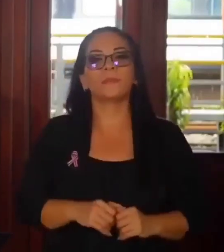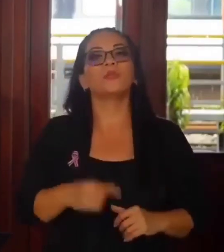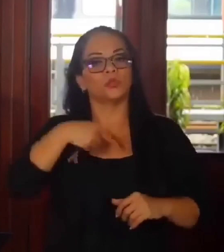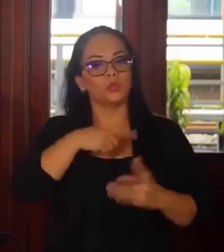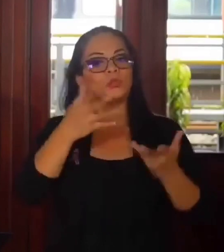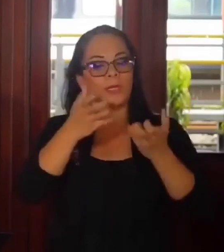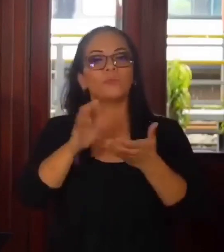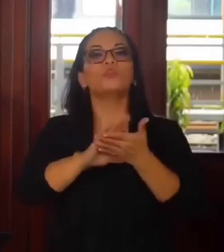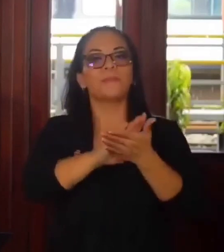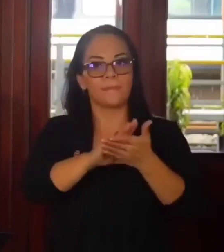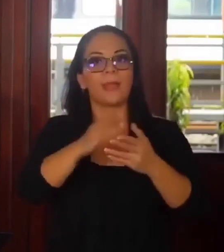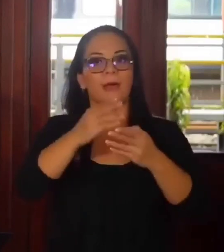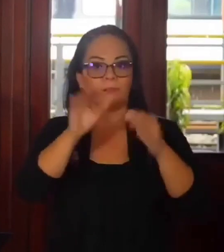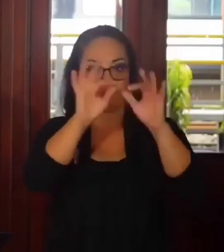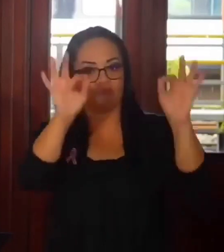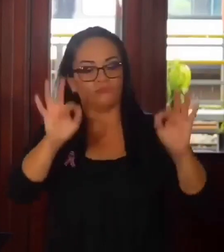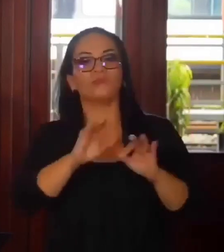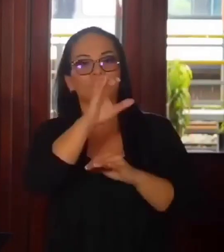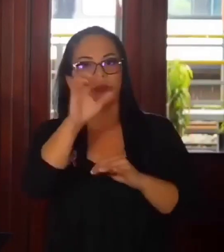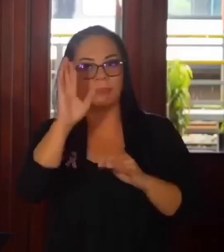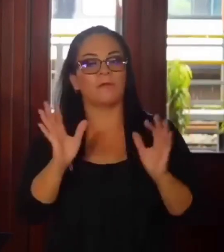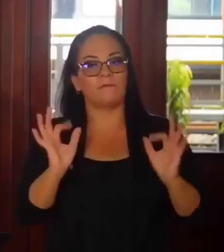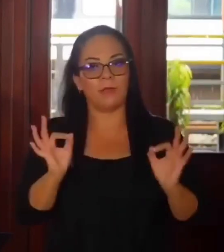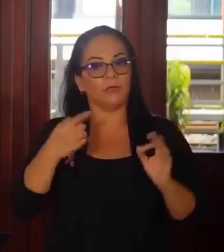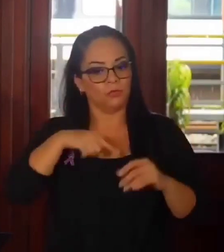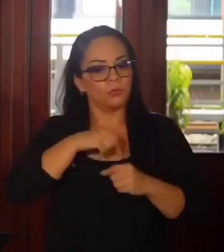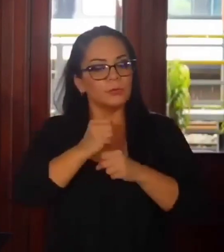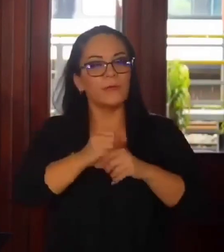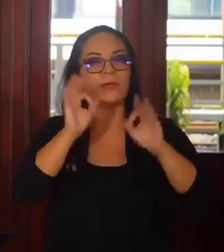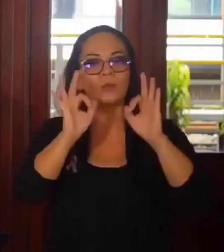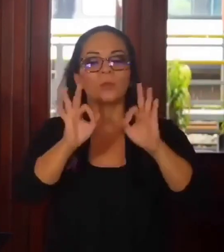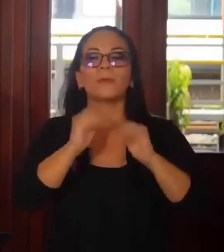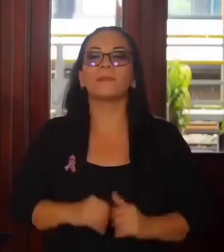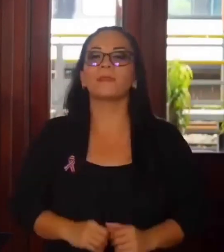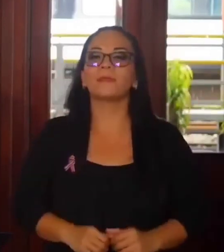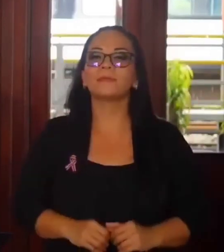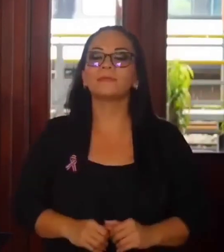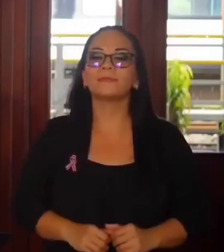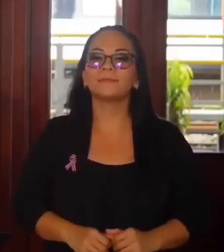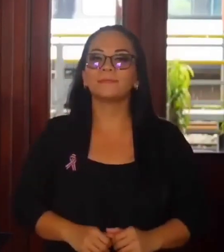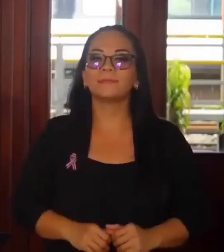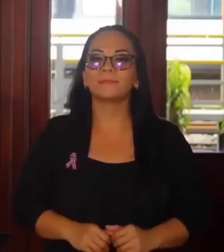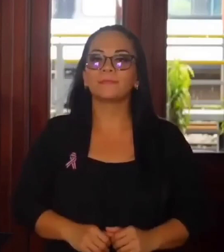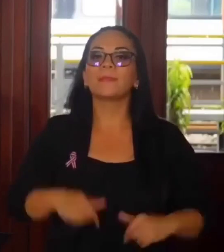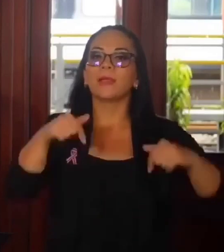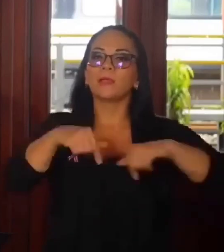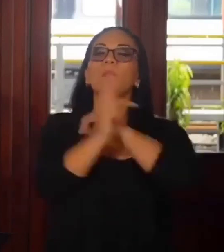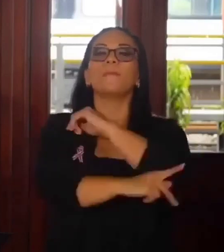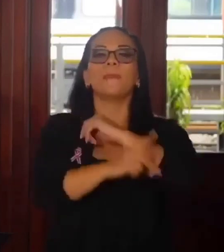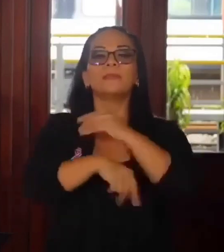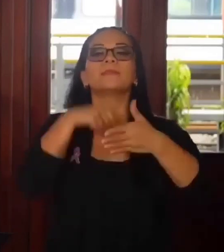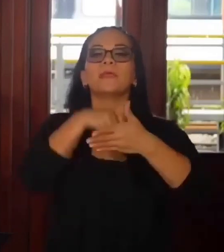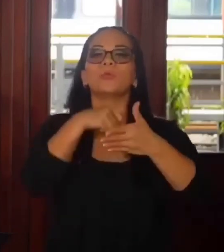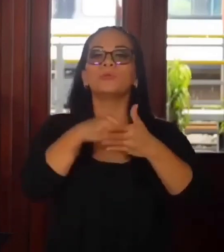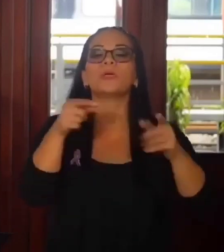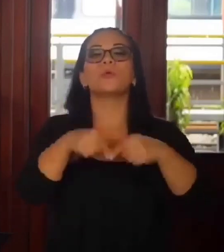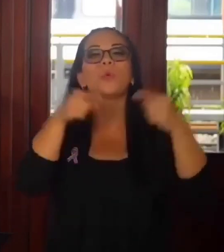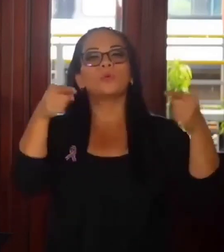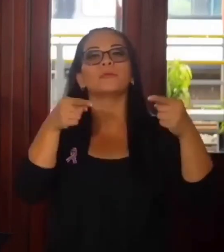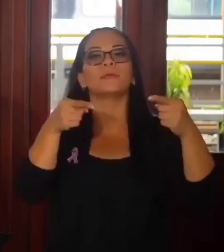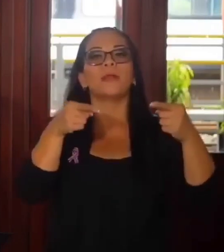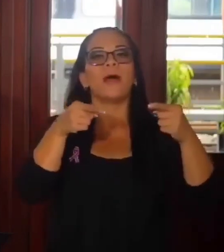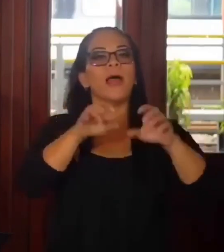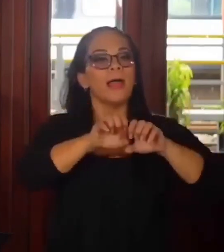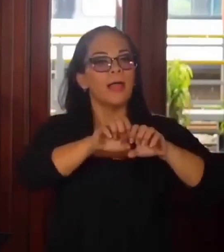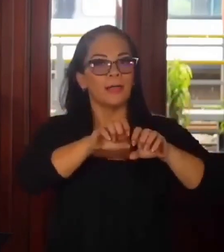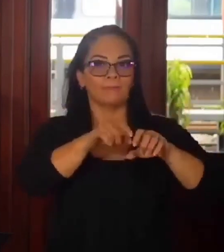de Costa Rica, que lo estamos haciendo muy bien, como una, como un país que lucha contra el crimen organizado internacional,